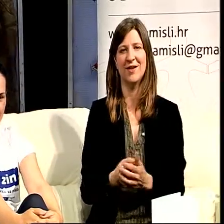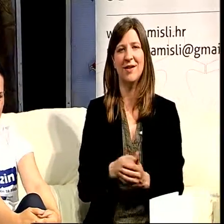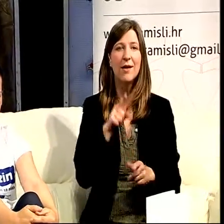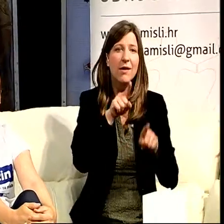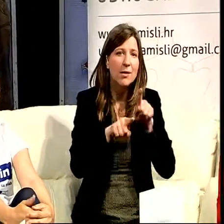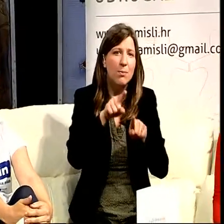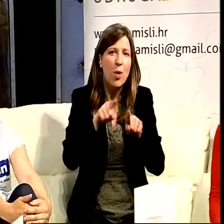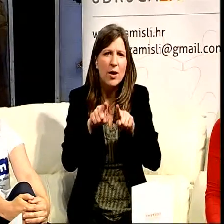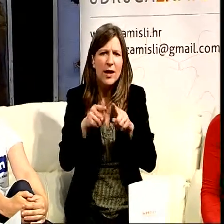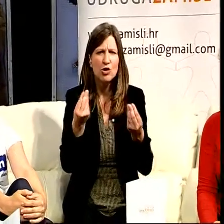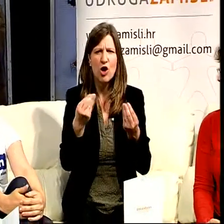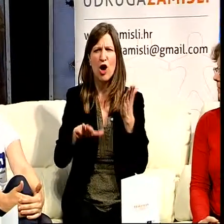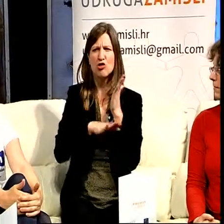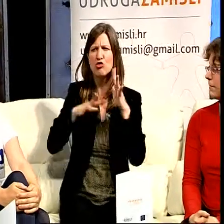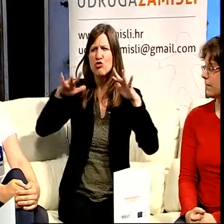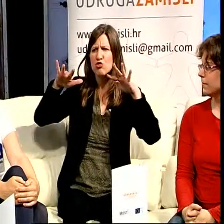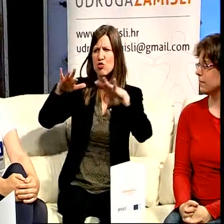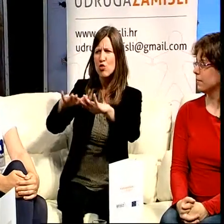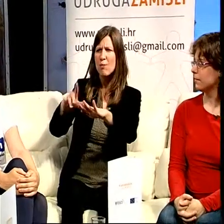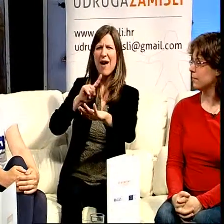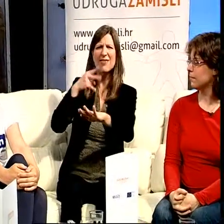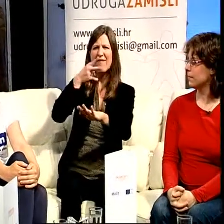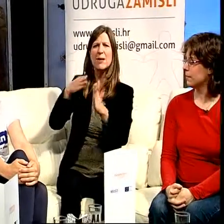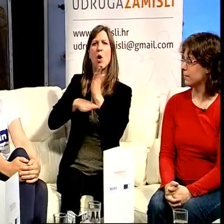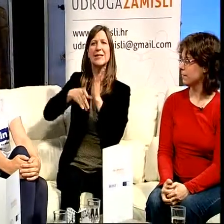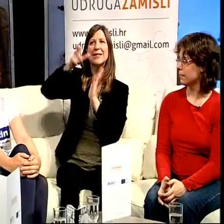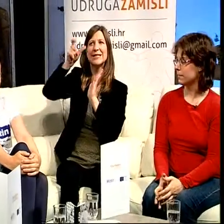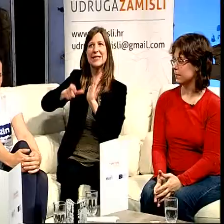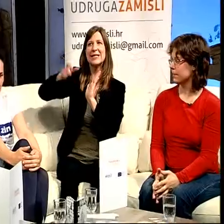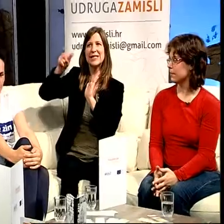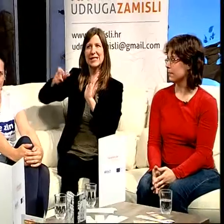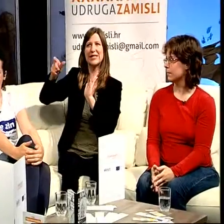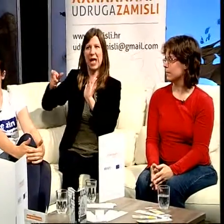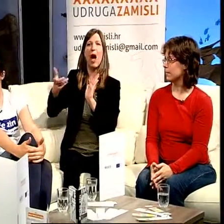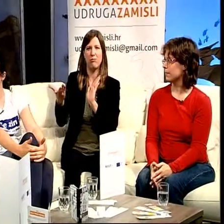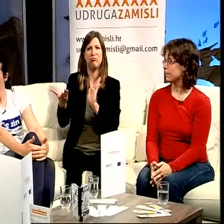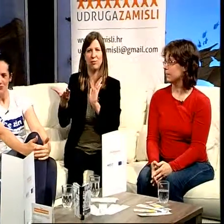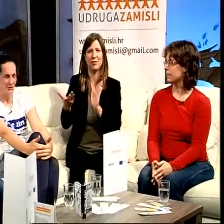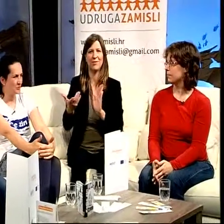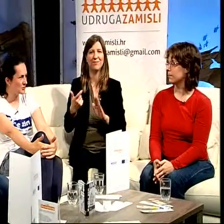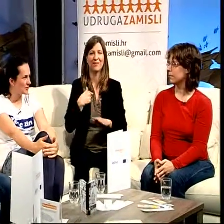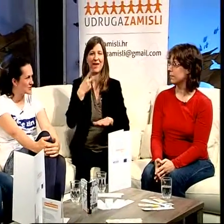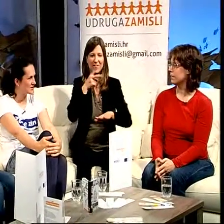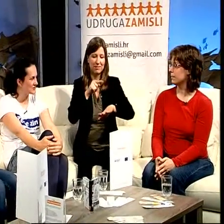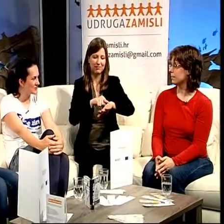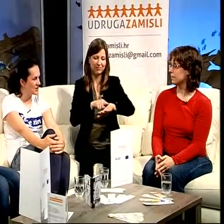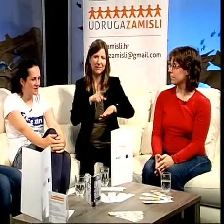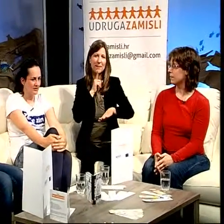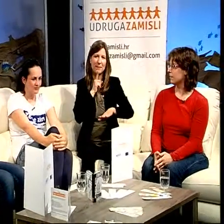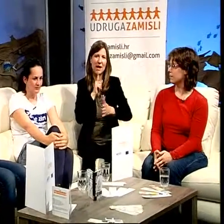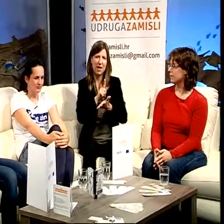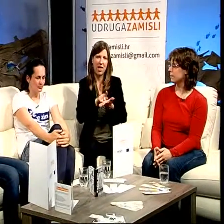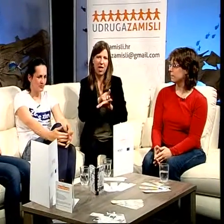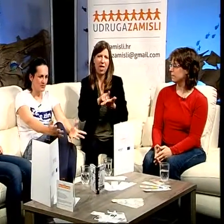nekad se desi da od šume ne vidimo stabla, nekad zanemarimo neke stvari, evo meni je ovo vrijeme curi, još malo ga je ostalo.